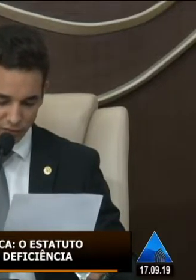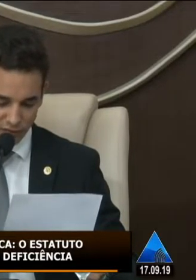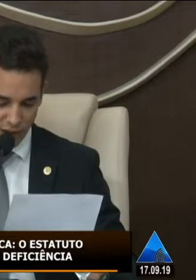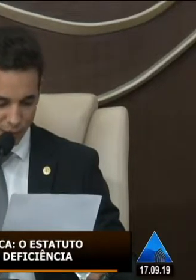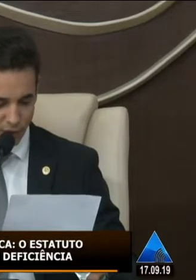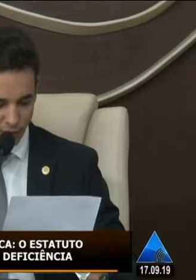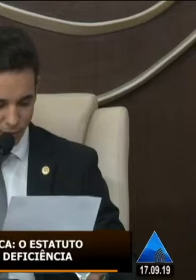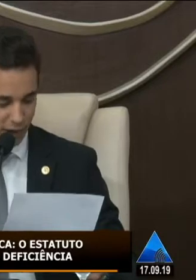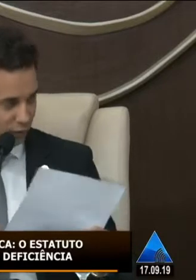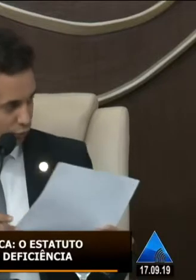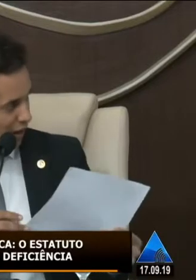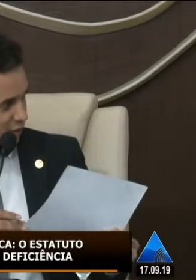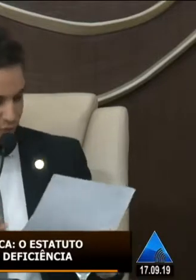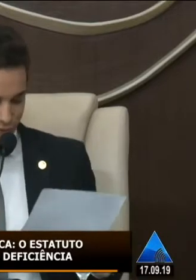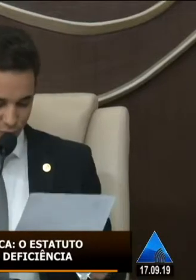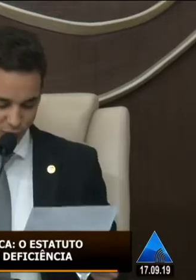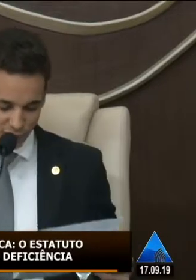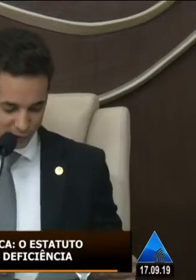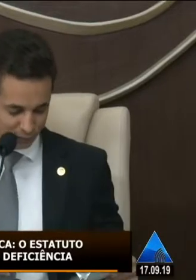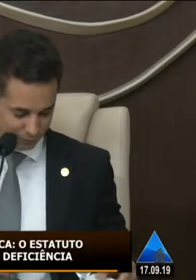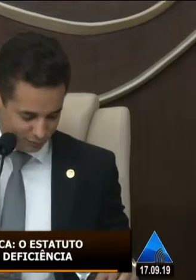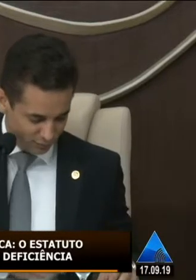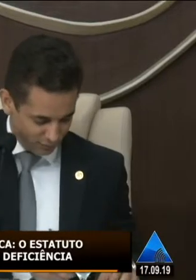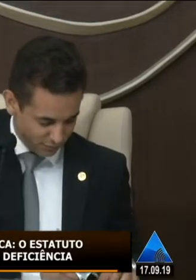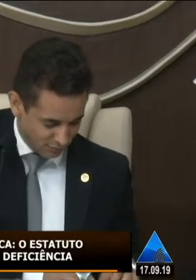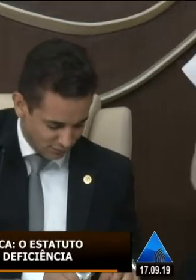pública CESAR Marilene Soares para fazer sua fala